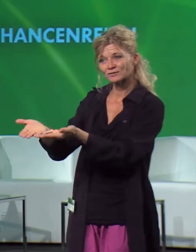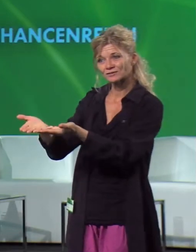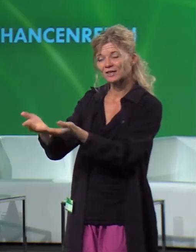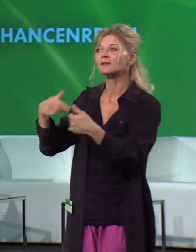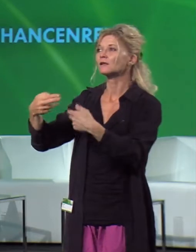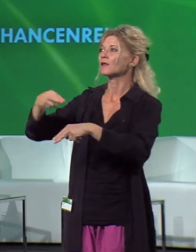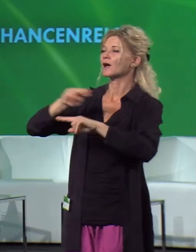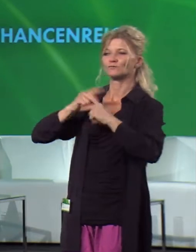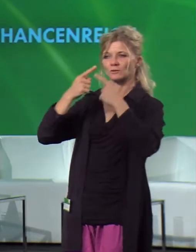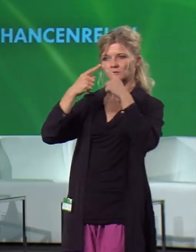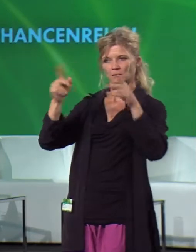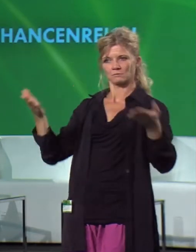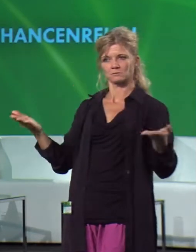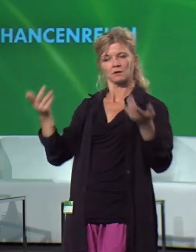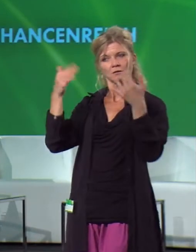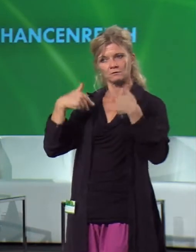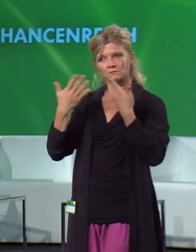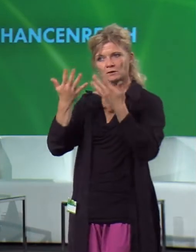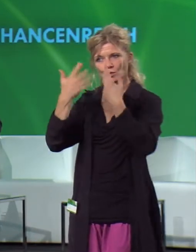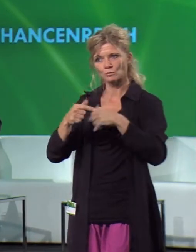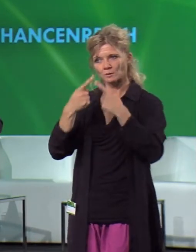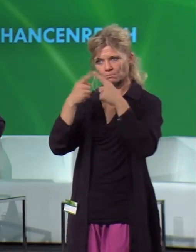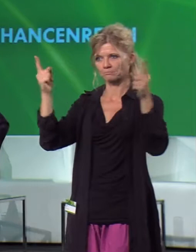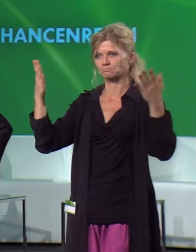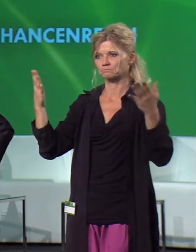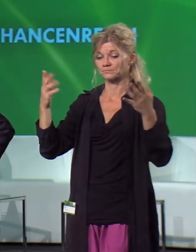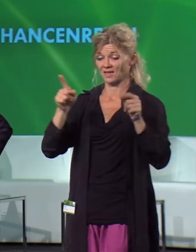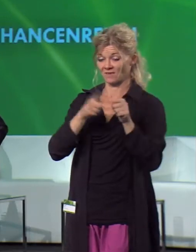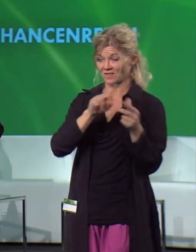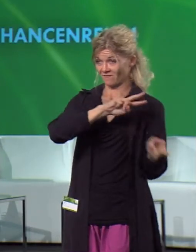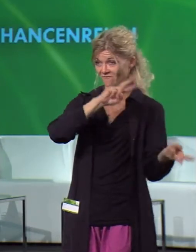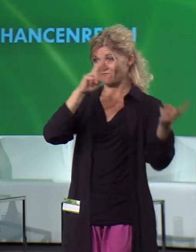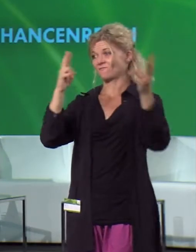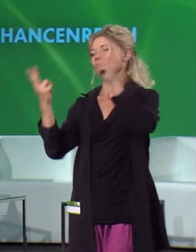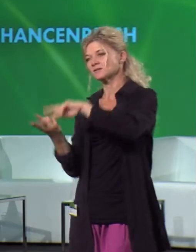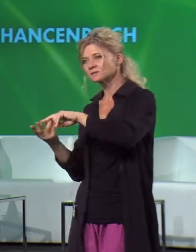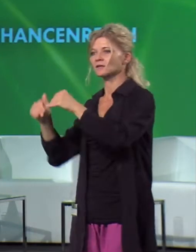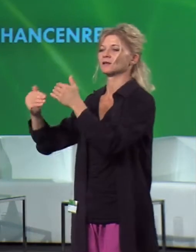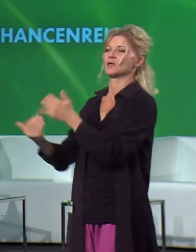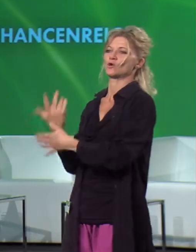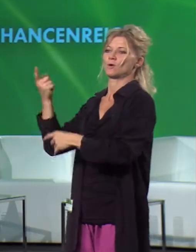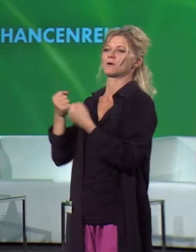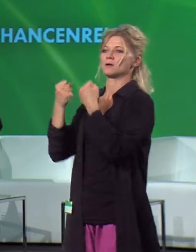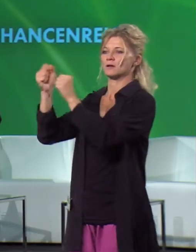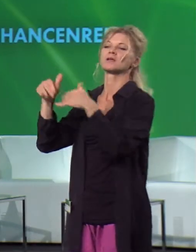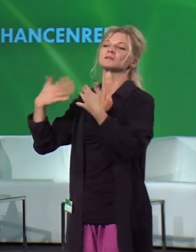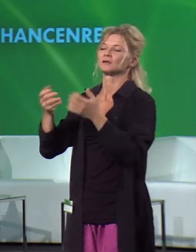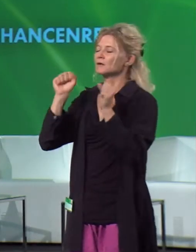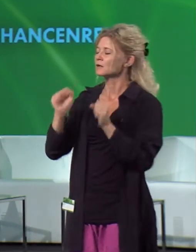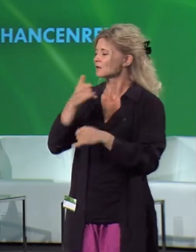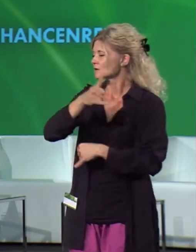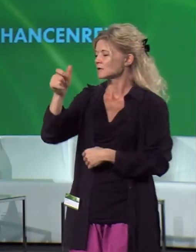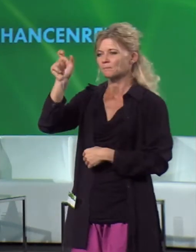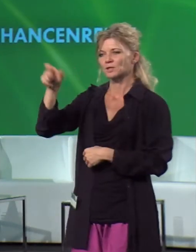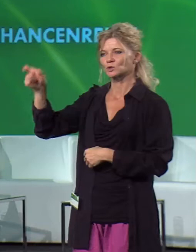läuft sie automatisch anders. Dass der Wechsel zu erneuerbaren Energien ist, und da kann jeder an diesem Wechsel, da braucht man kein